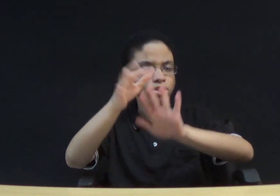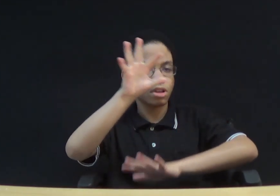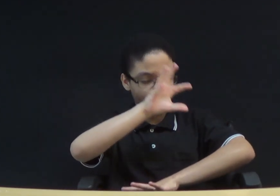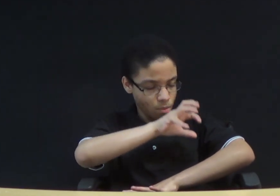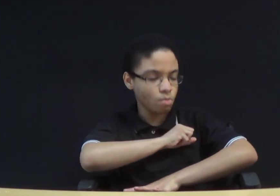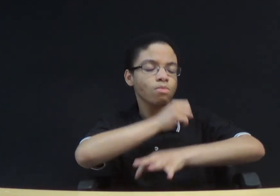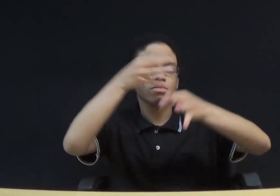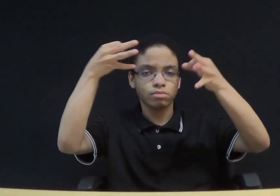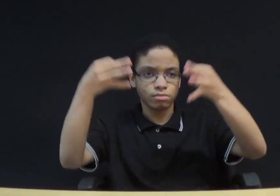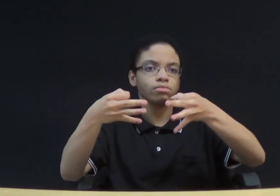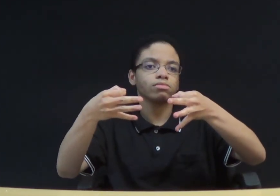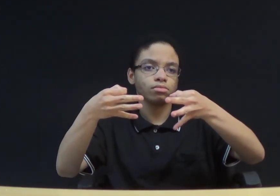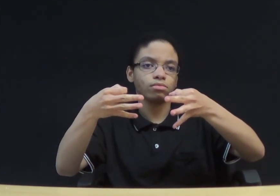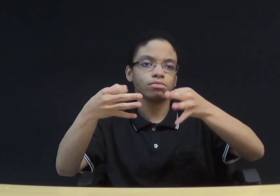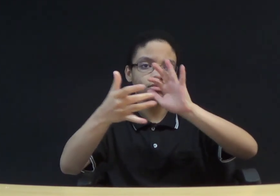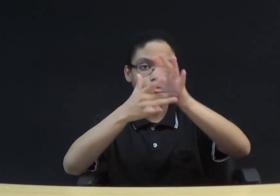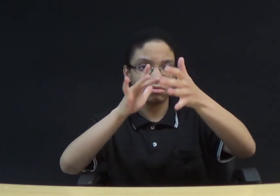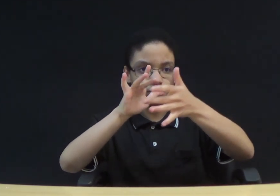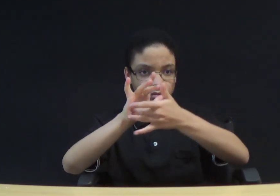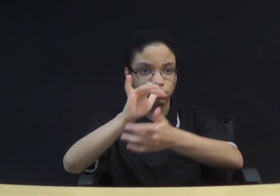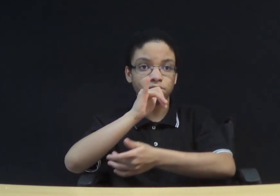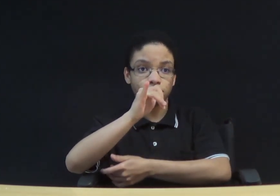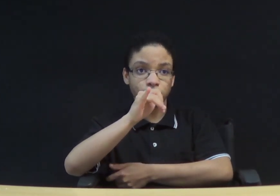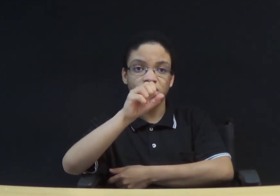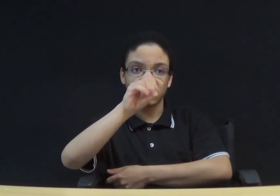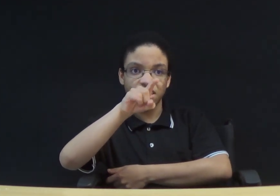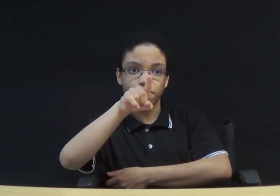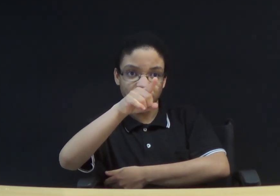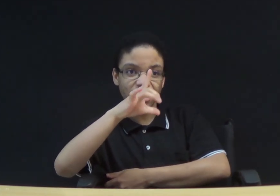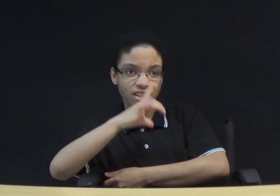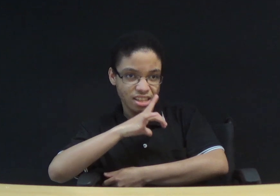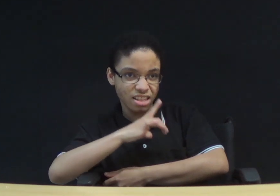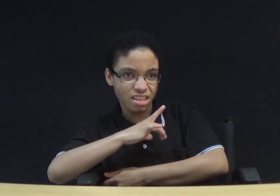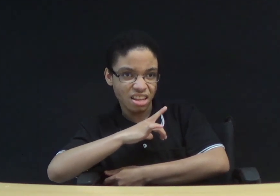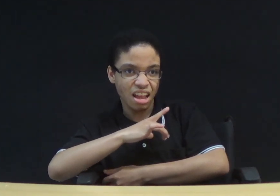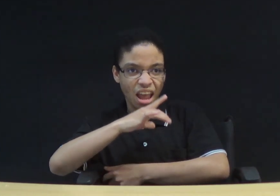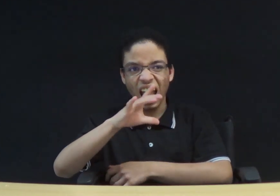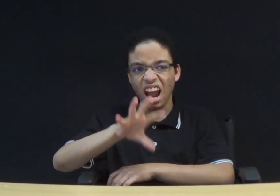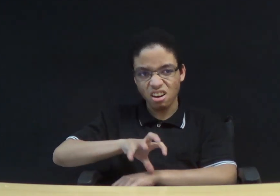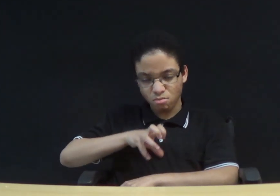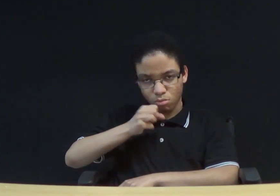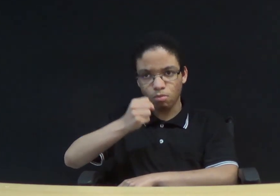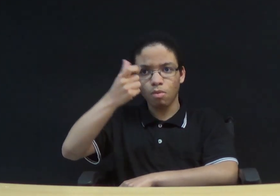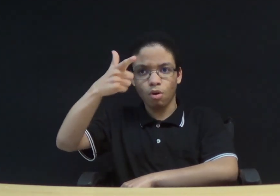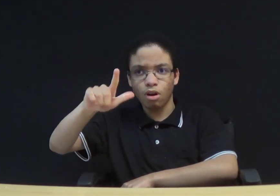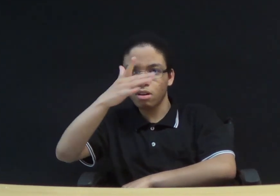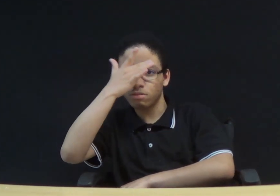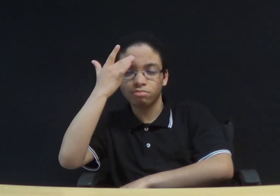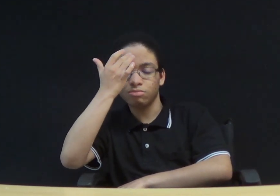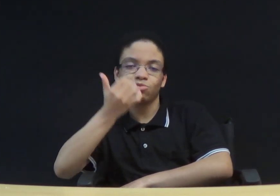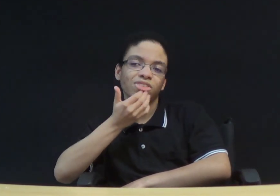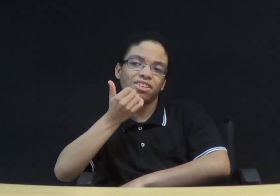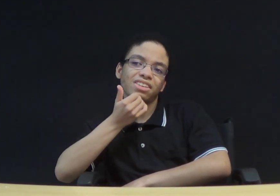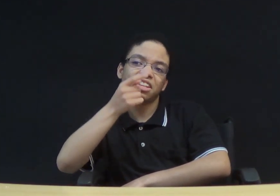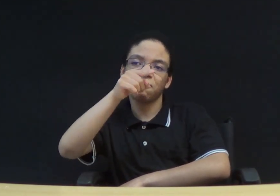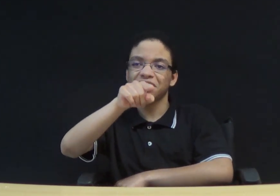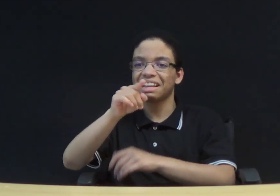tiver com ódio do seu irmão, não adianta ir até o altar e fazer sua oferta sem antes se reconciliar com o irmão.